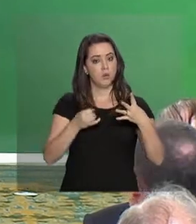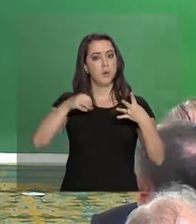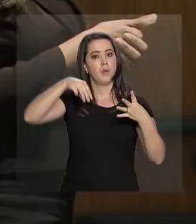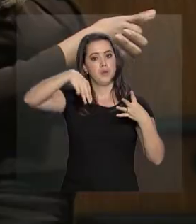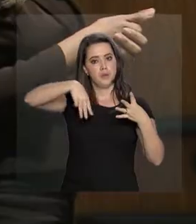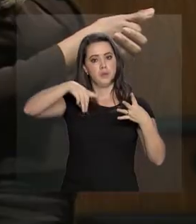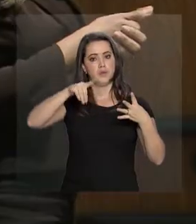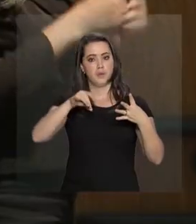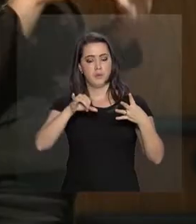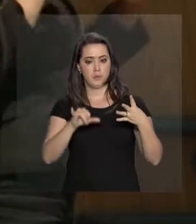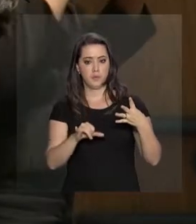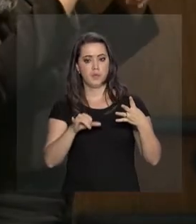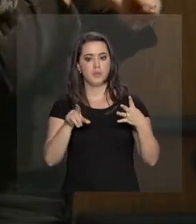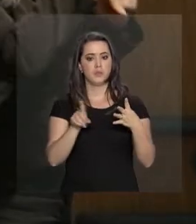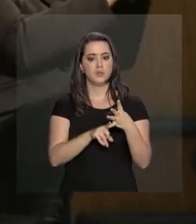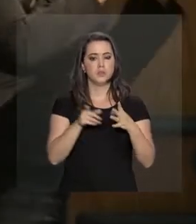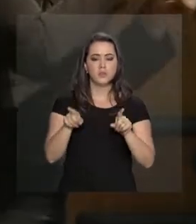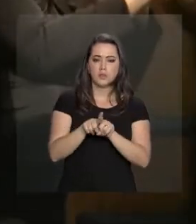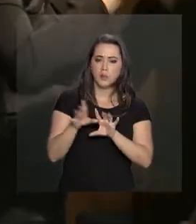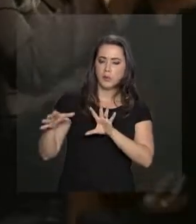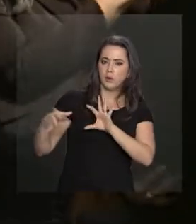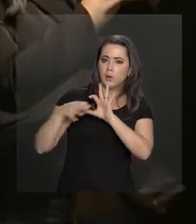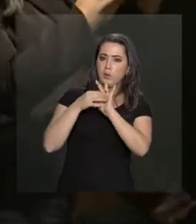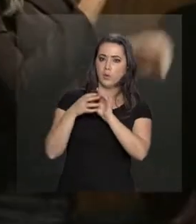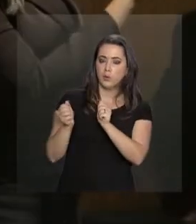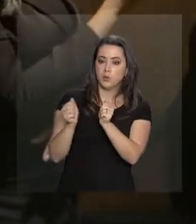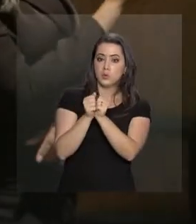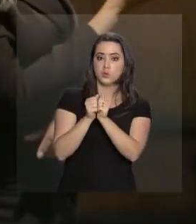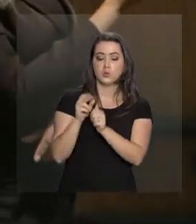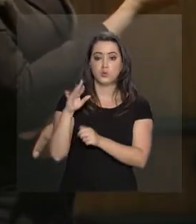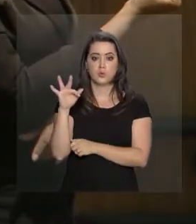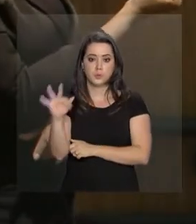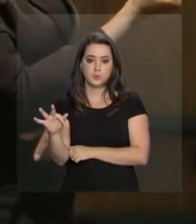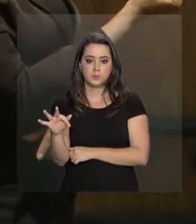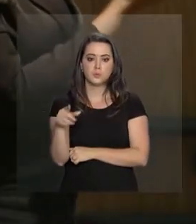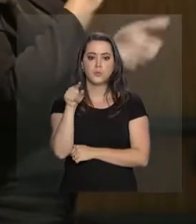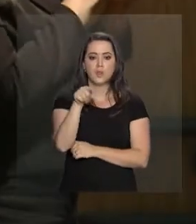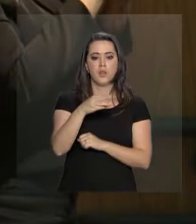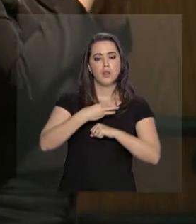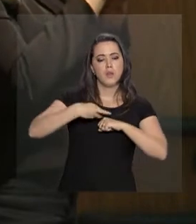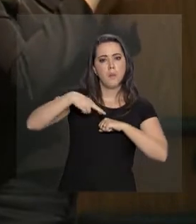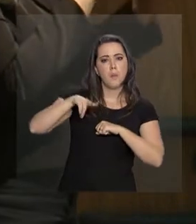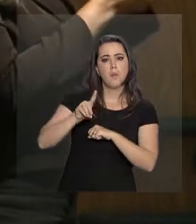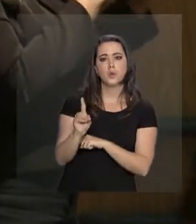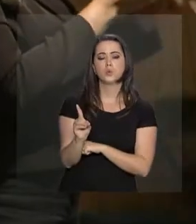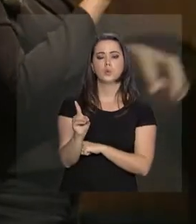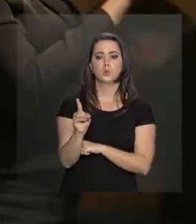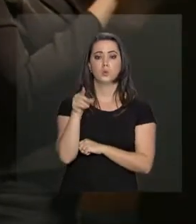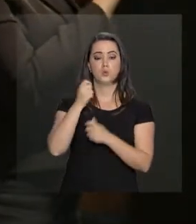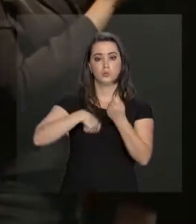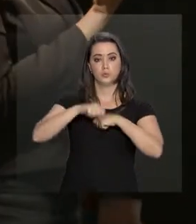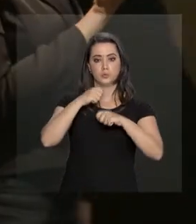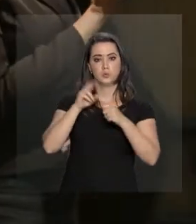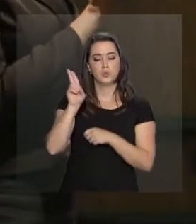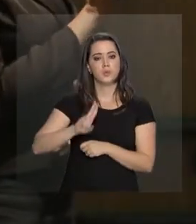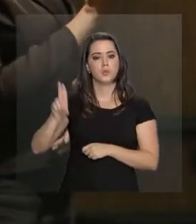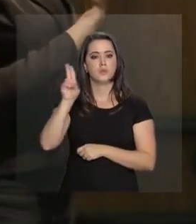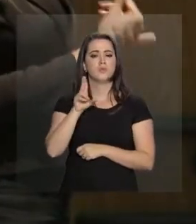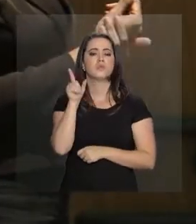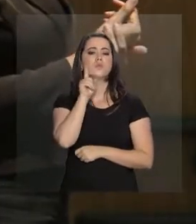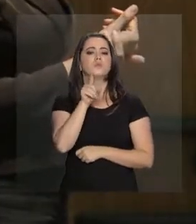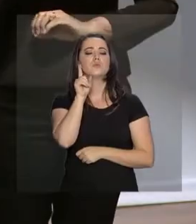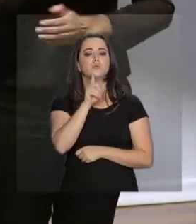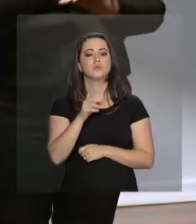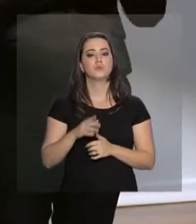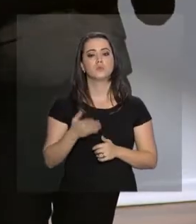Comércio Exterior, e que também agrega a Receita Federal. Mestre e doutor em Economia pela Universidade de Chicago,